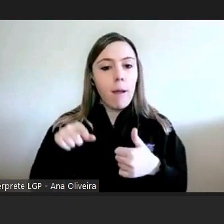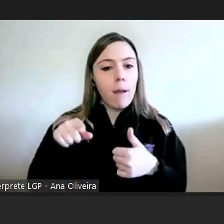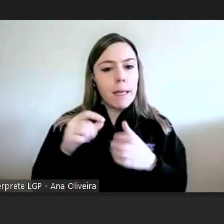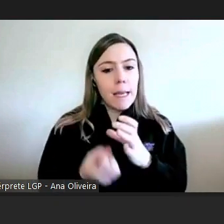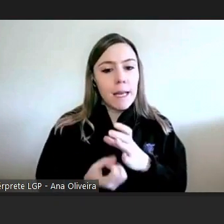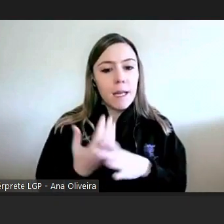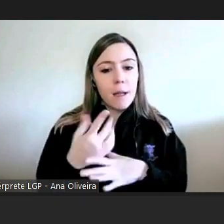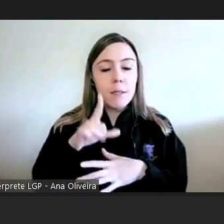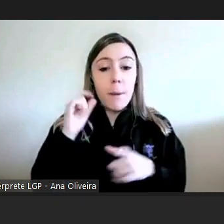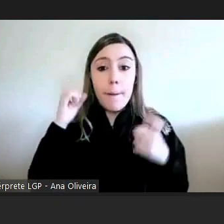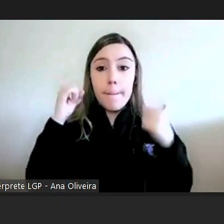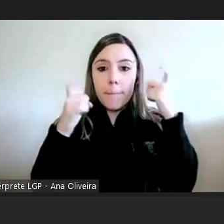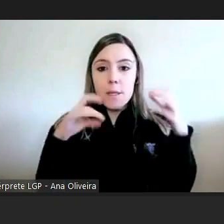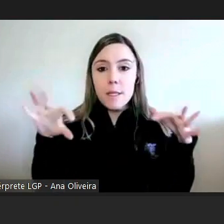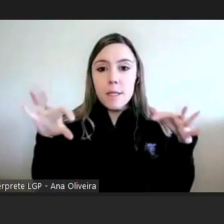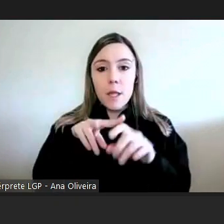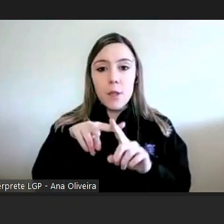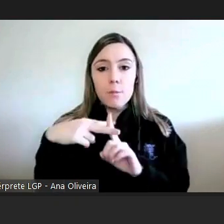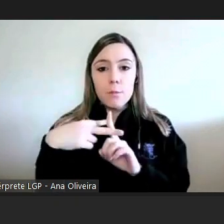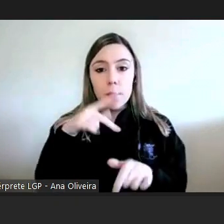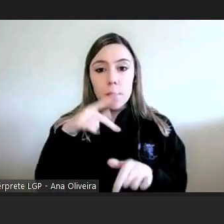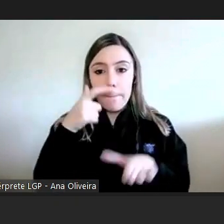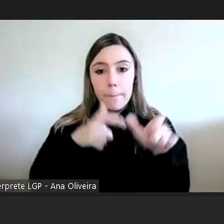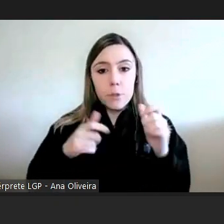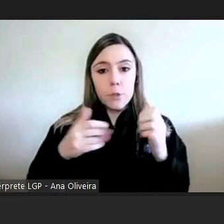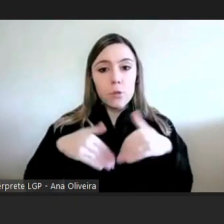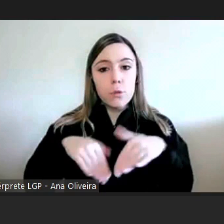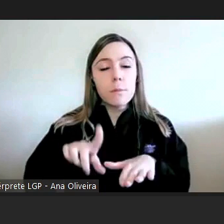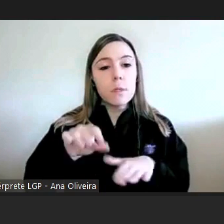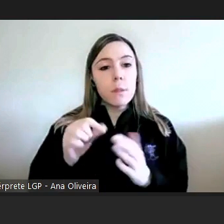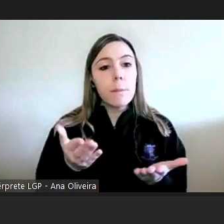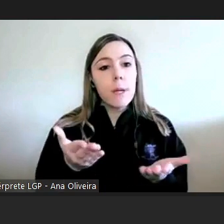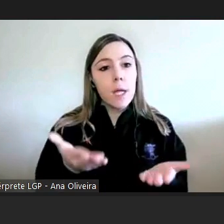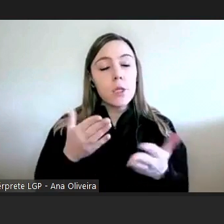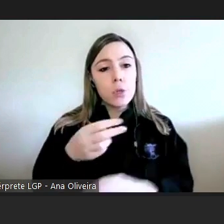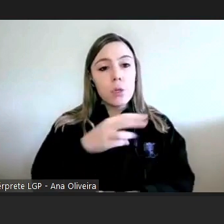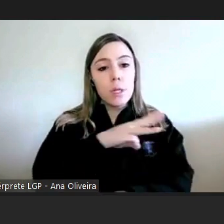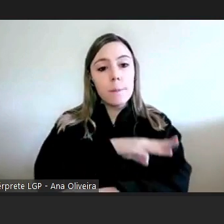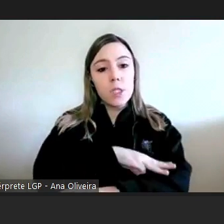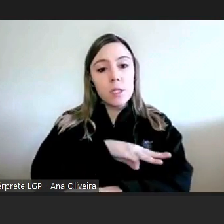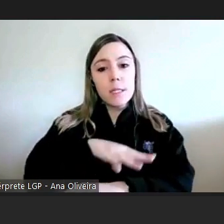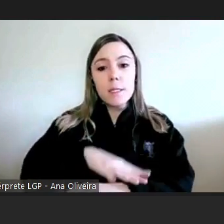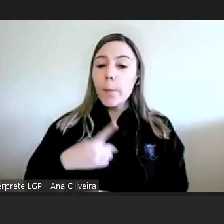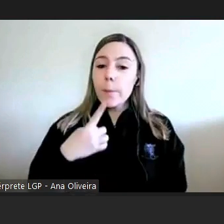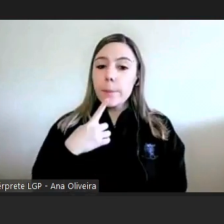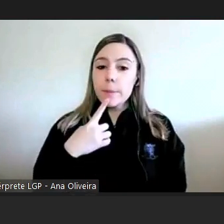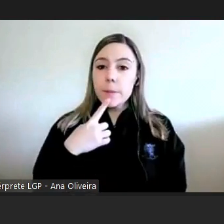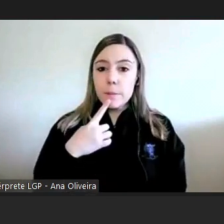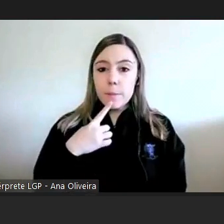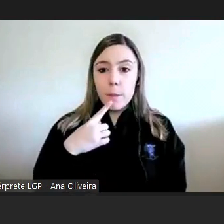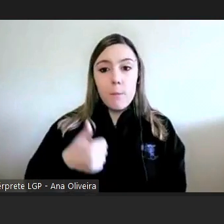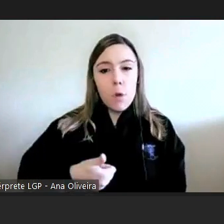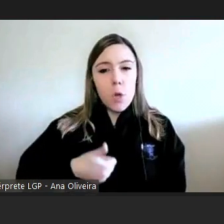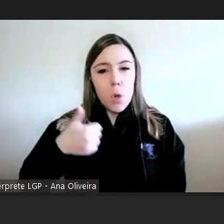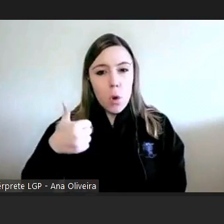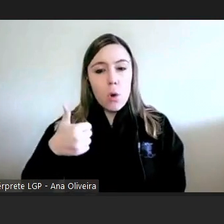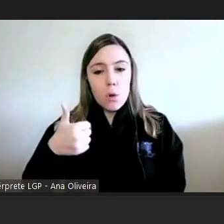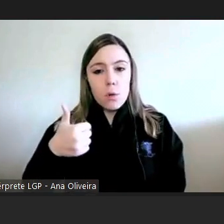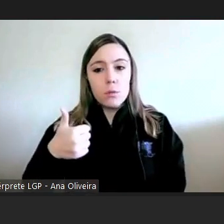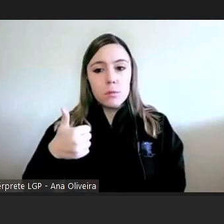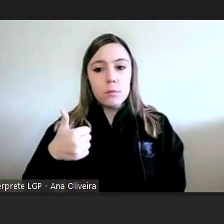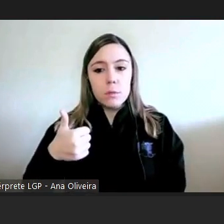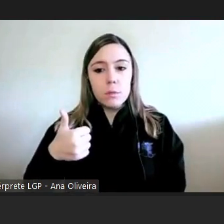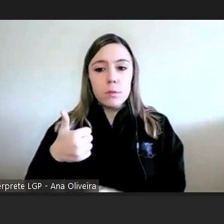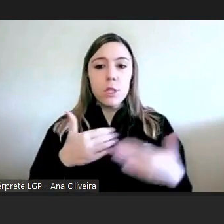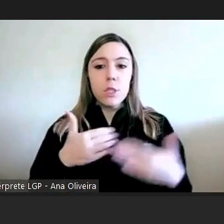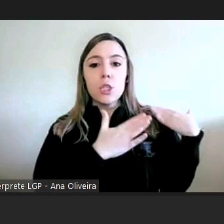e está pensado sobretudo do ponto de vista dos cidadãos mas também ajuda para a própria administração a perceber um bocadinho mais o papel